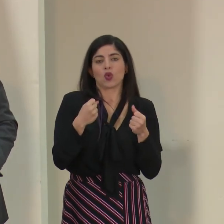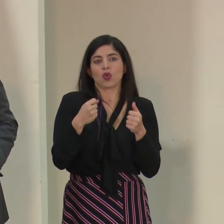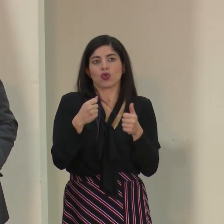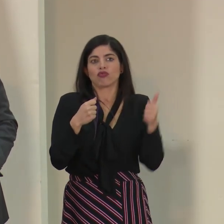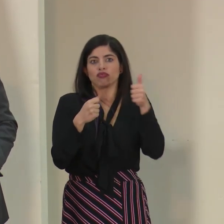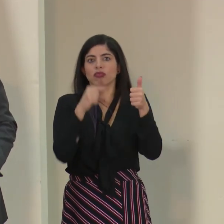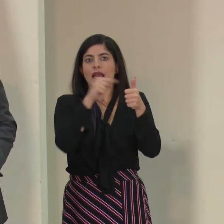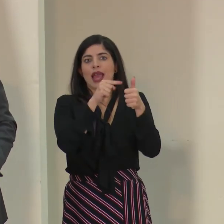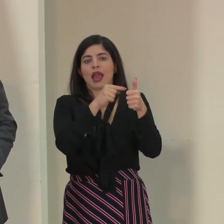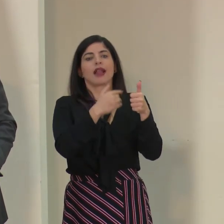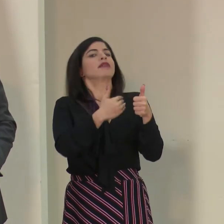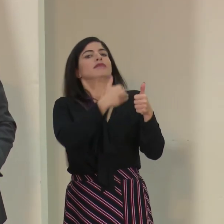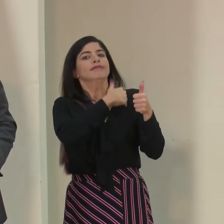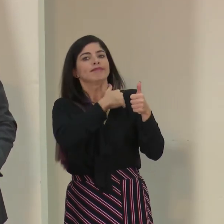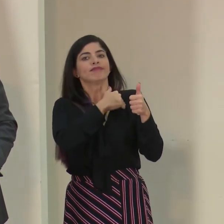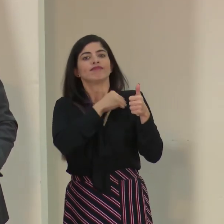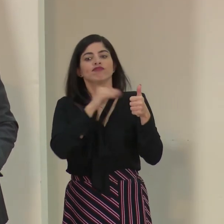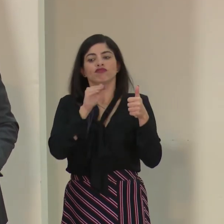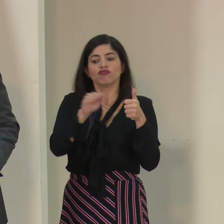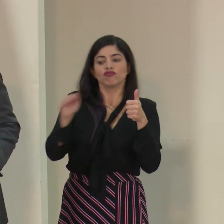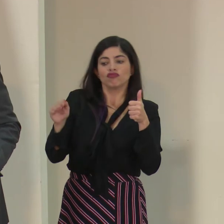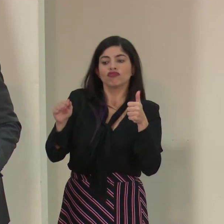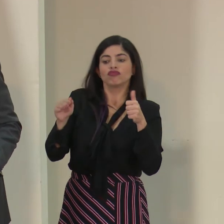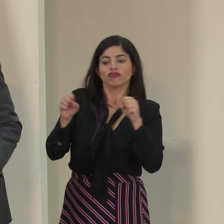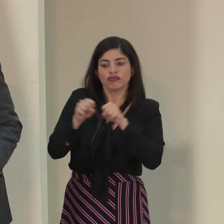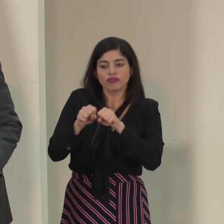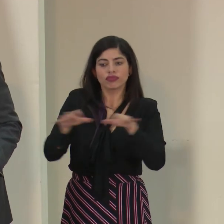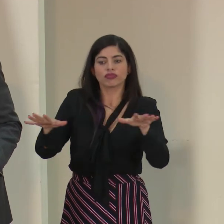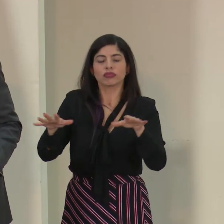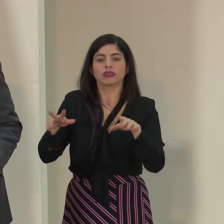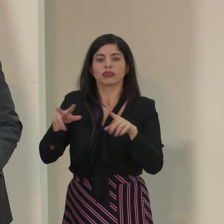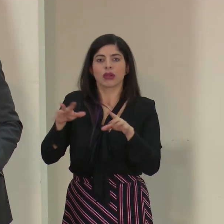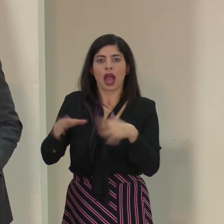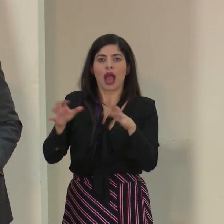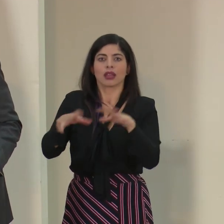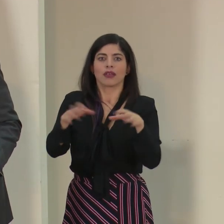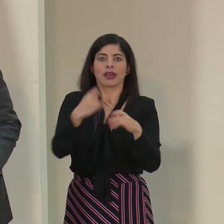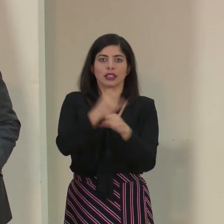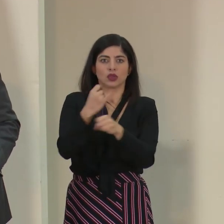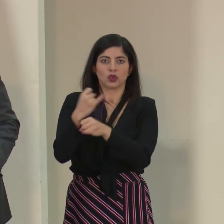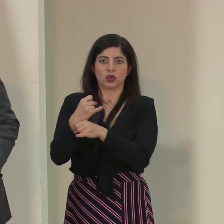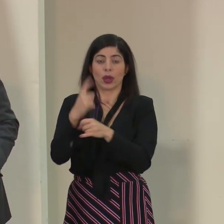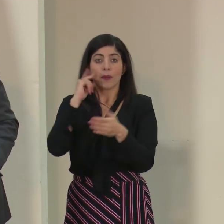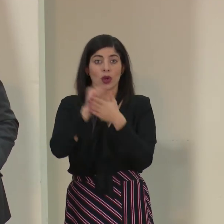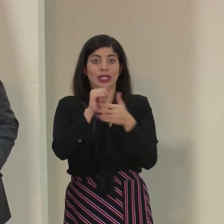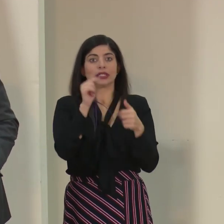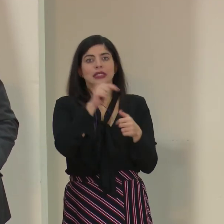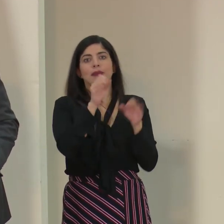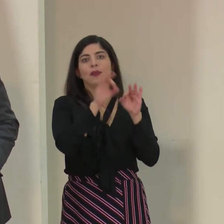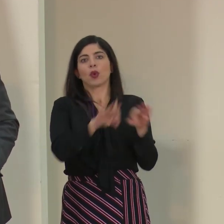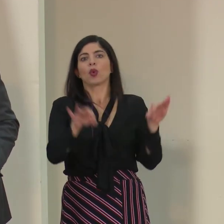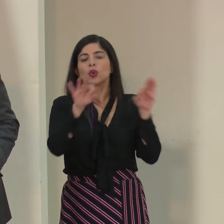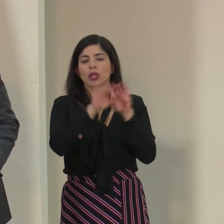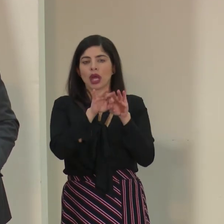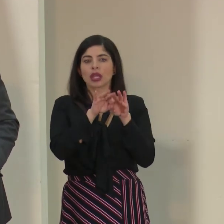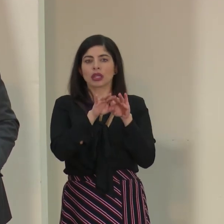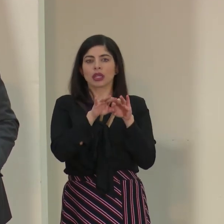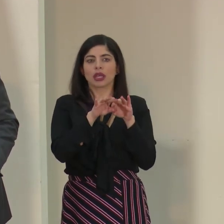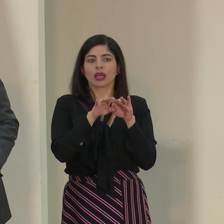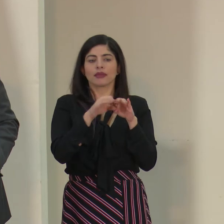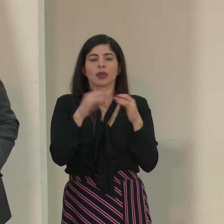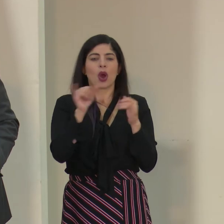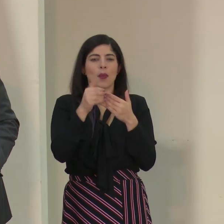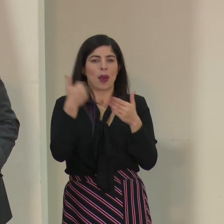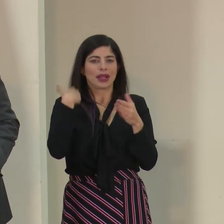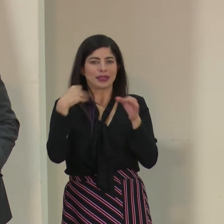que daría el punto de partida para la activación de las instituciones. De ahí la importancia también de que,